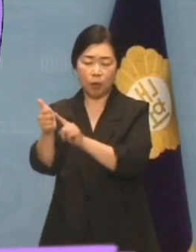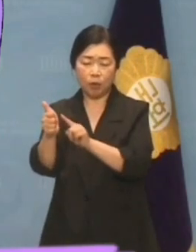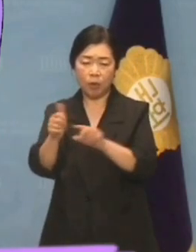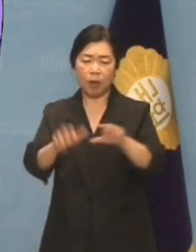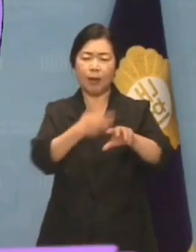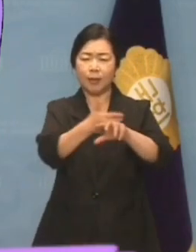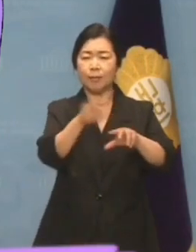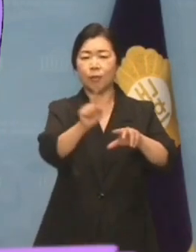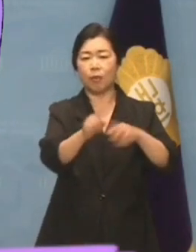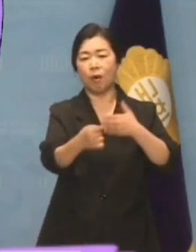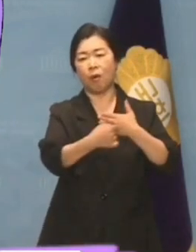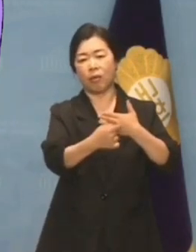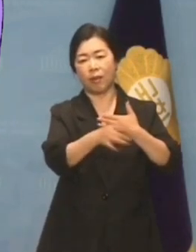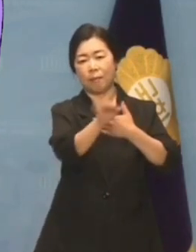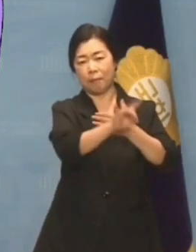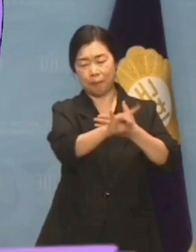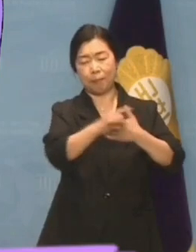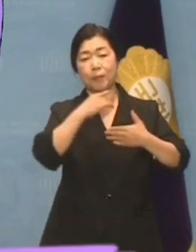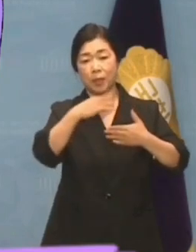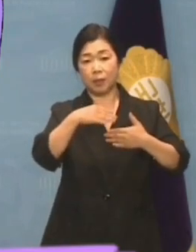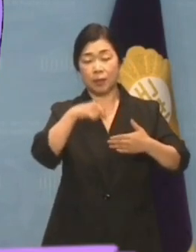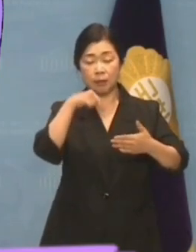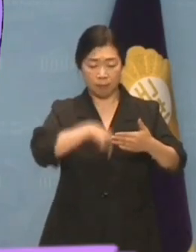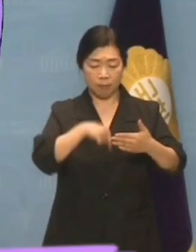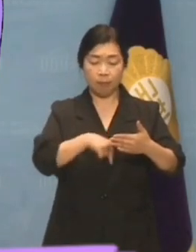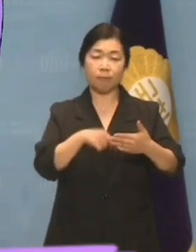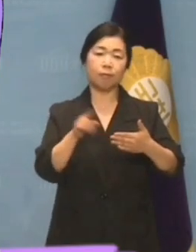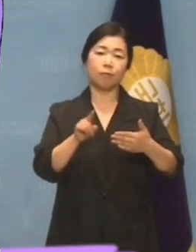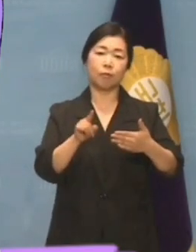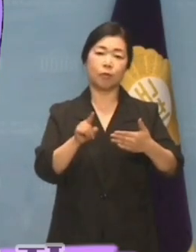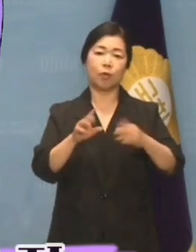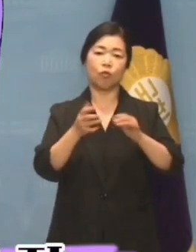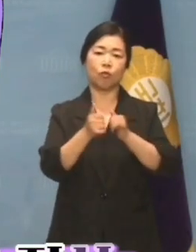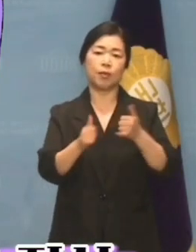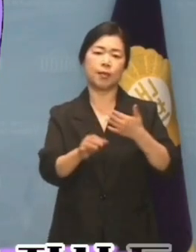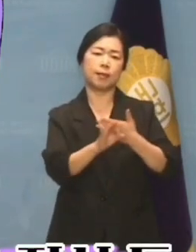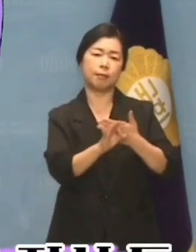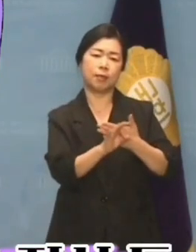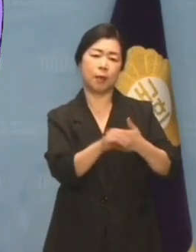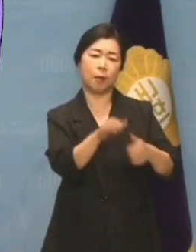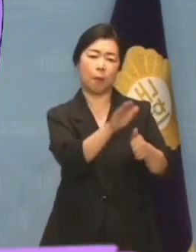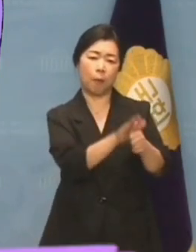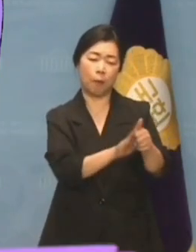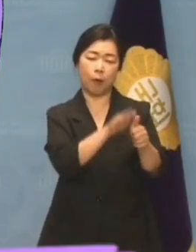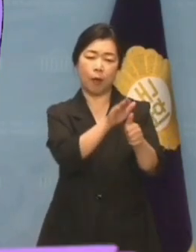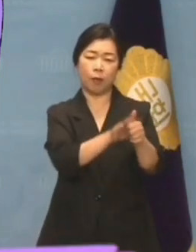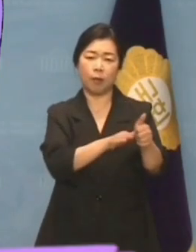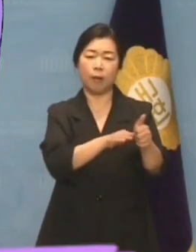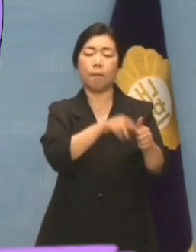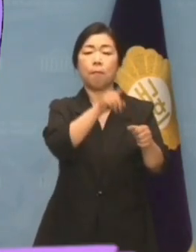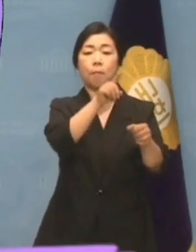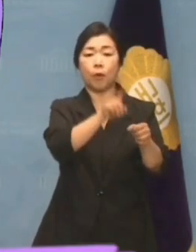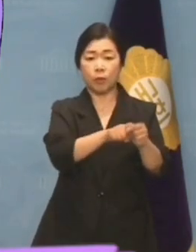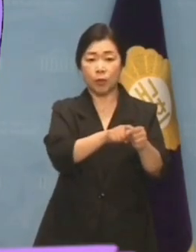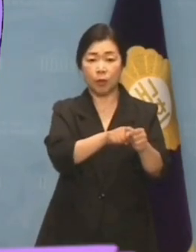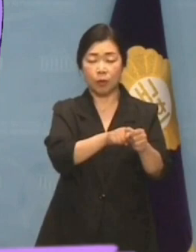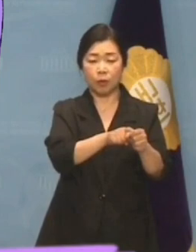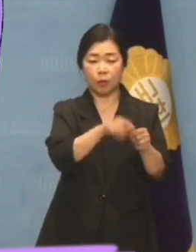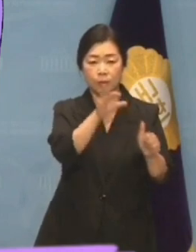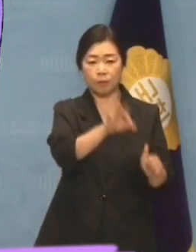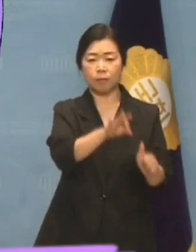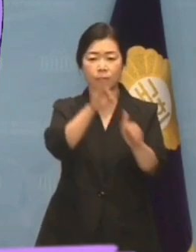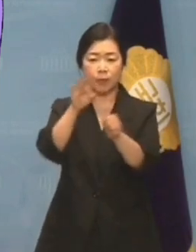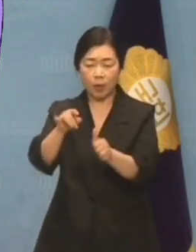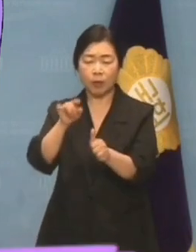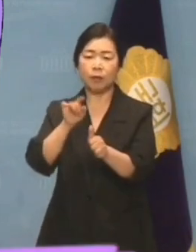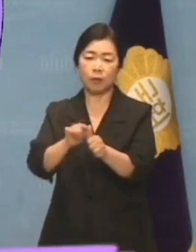쇄신은 그저 빈말이었고 분노한 국민들의 마음을 잠시 돌릴 혁신위원장 임명식